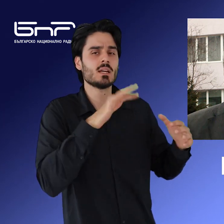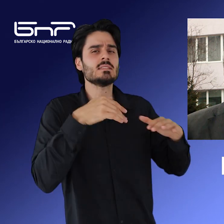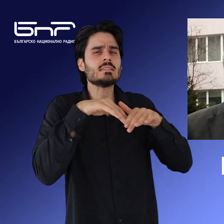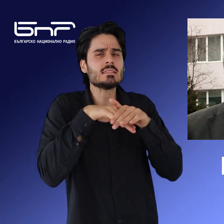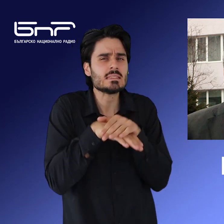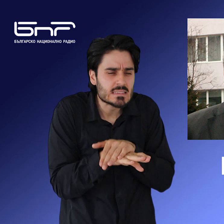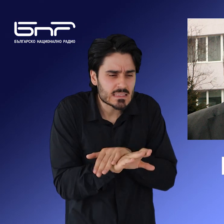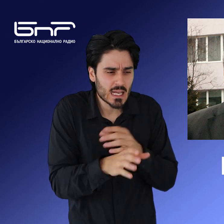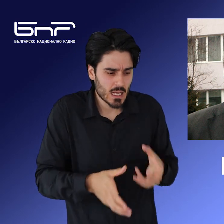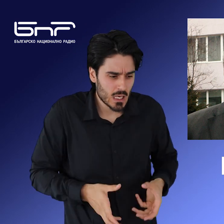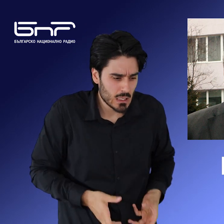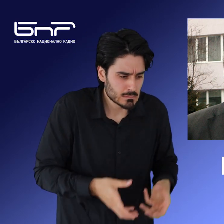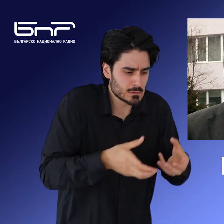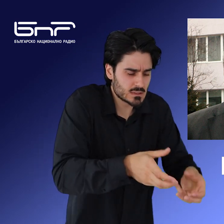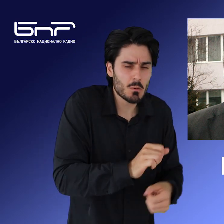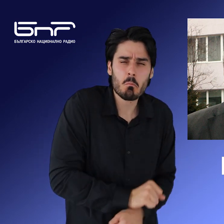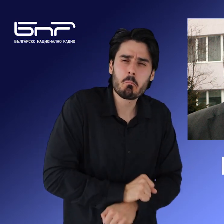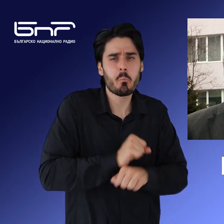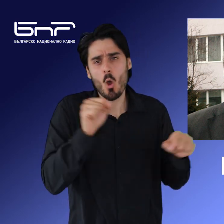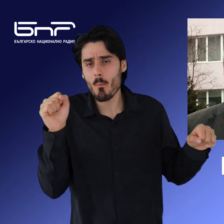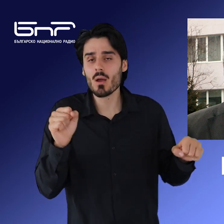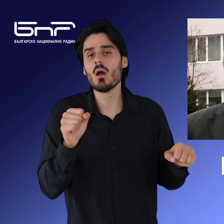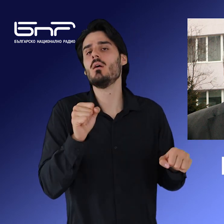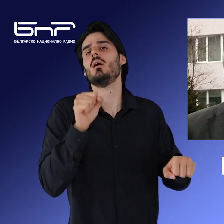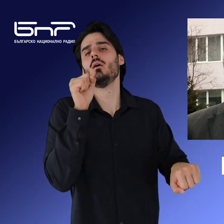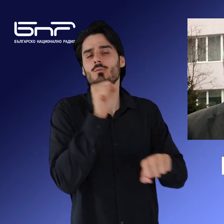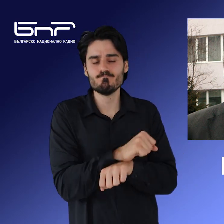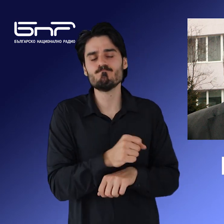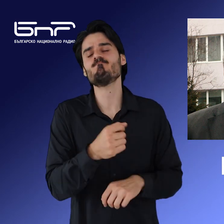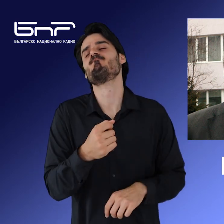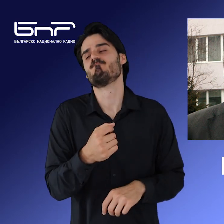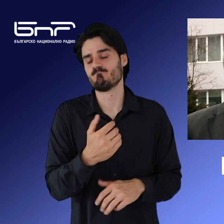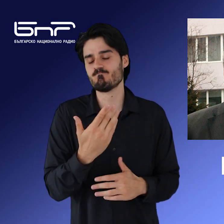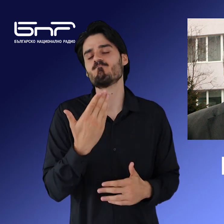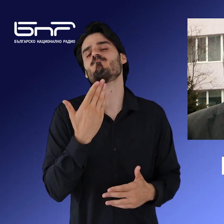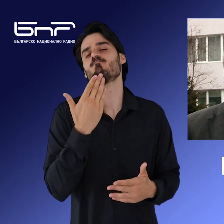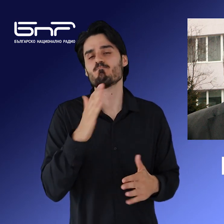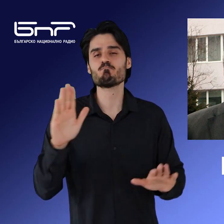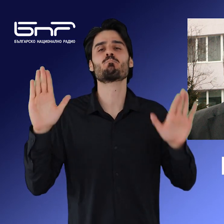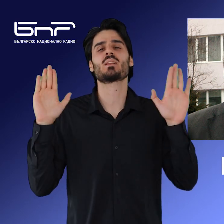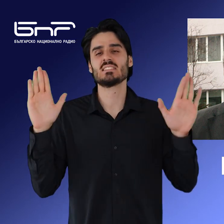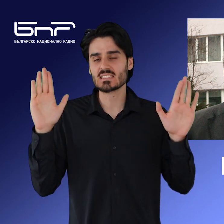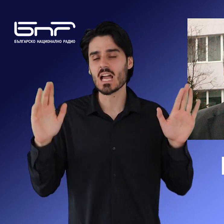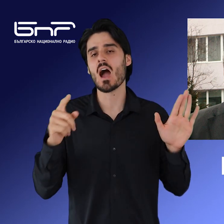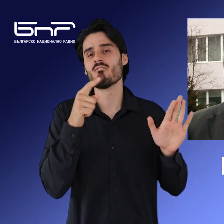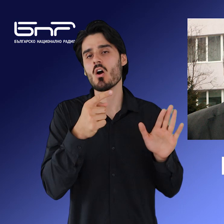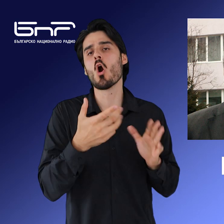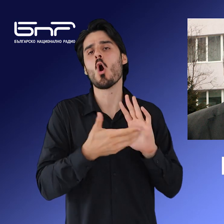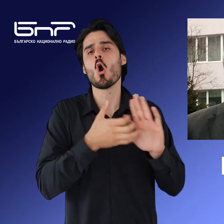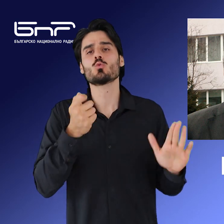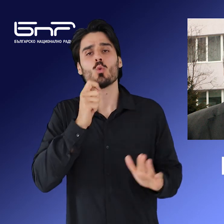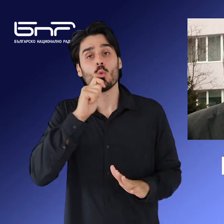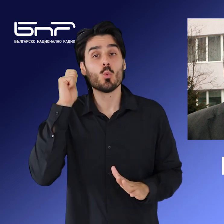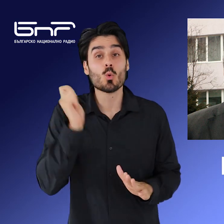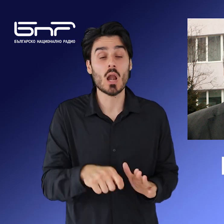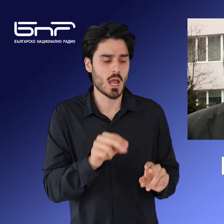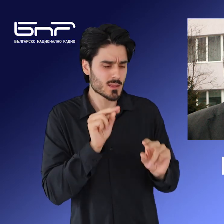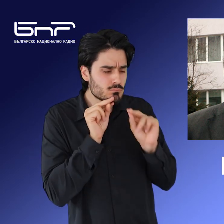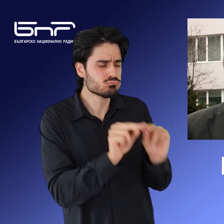в тайник. По време на последвалия разпит задържаният е признал, че е бил завърбуван от украинските спецслужби и е преминал обучение по диверсионно